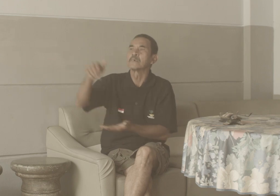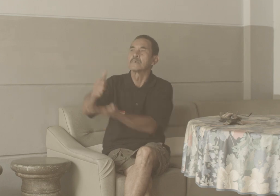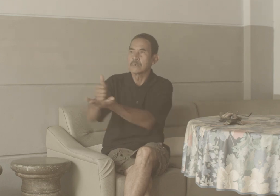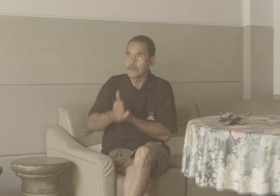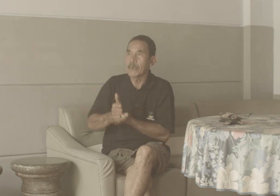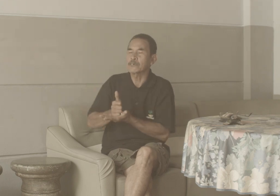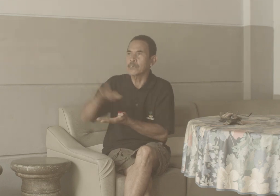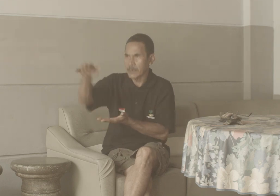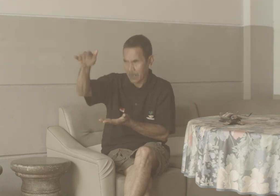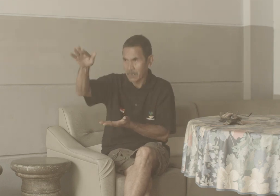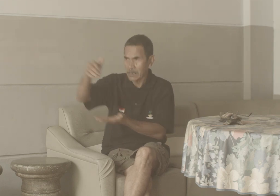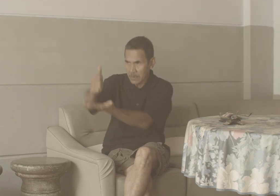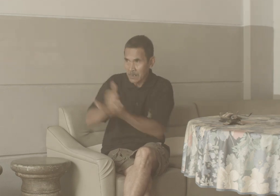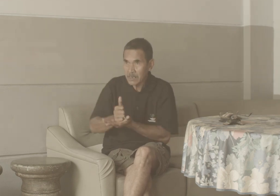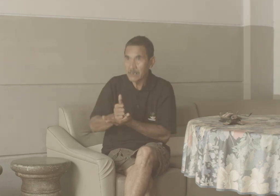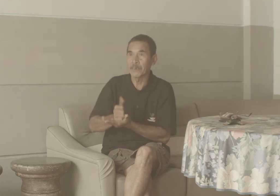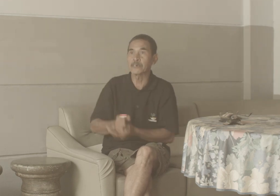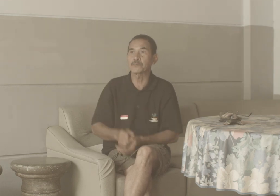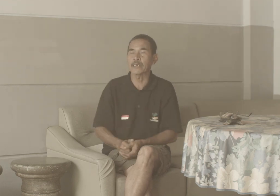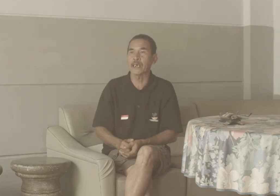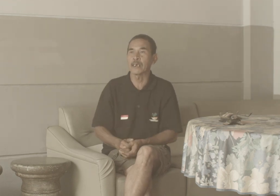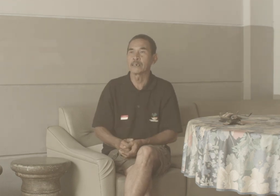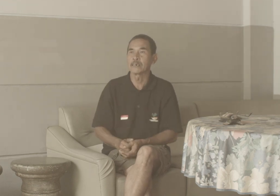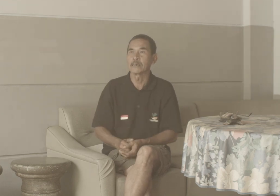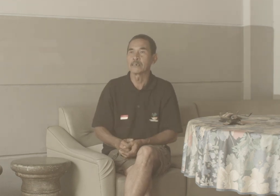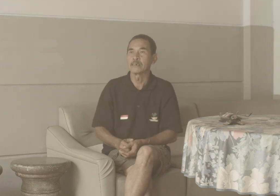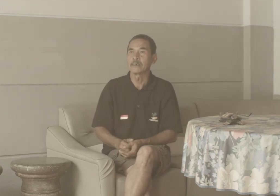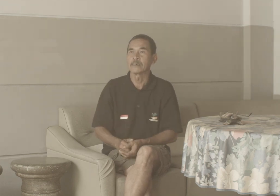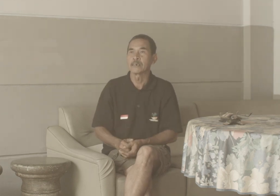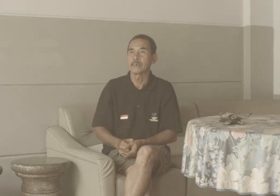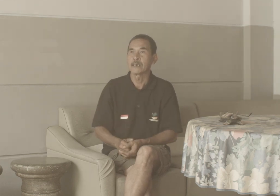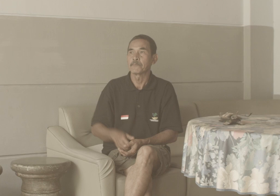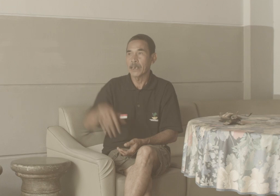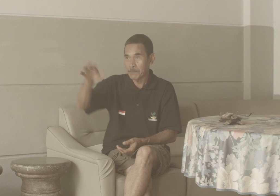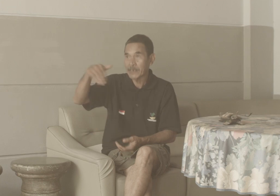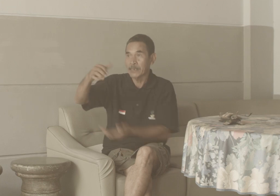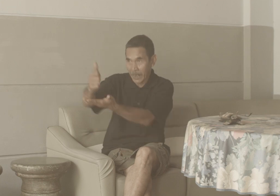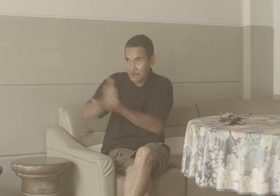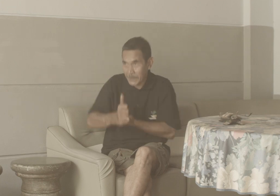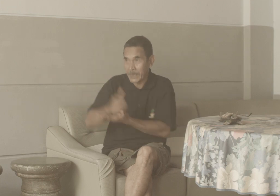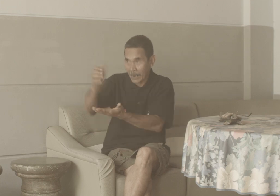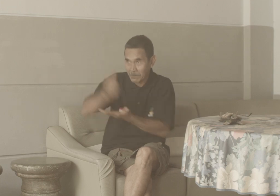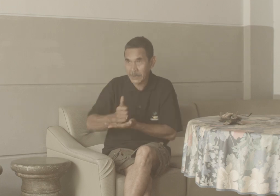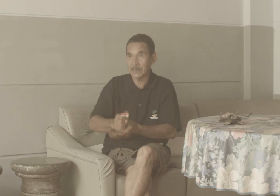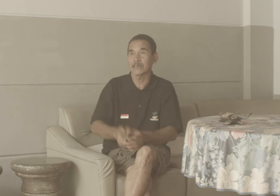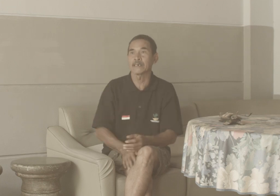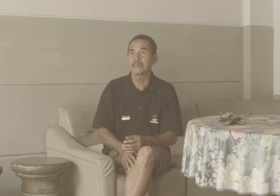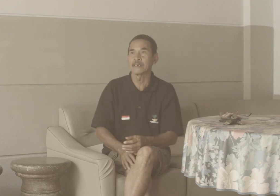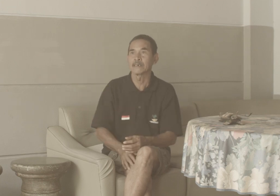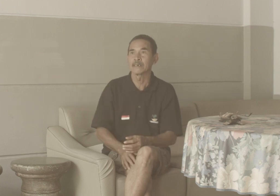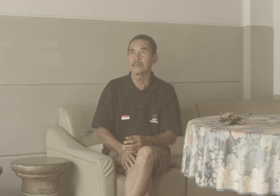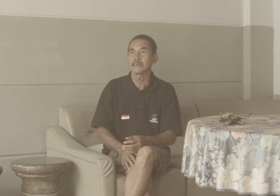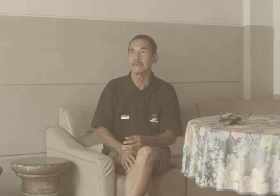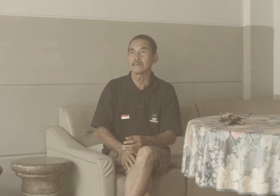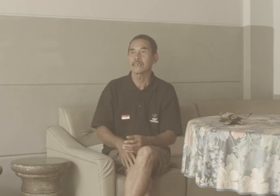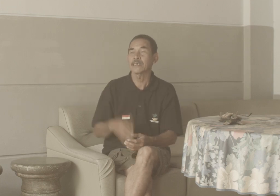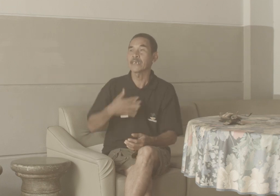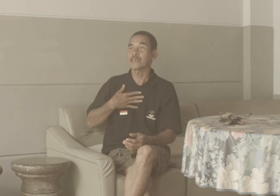Bantu Bantu saya Bantu saya Bantu My Please Help me Help me Saya ingin